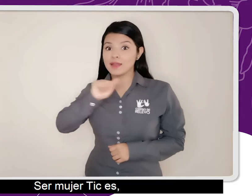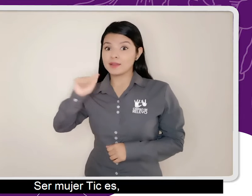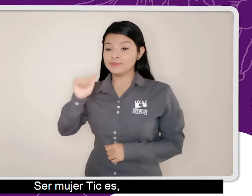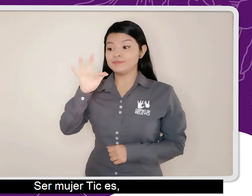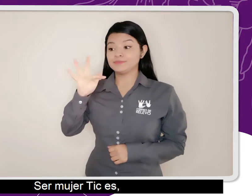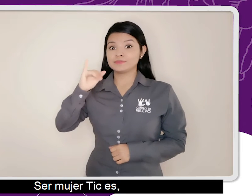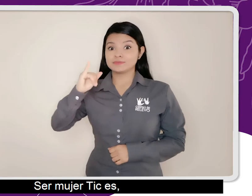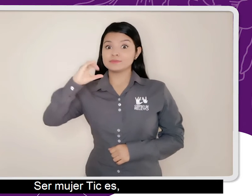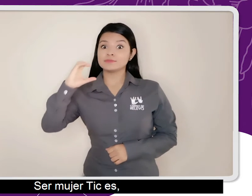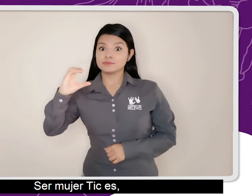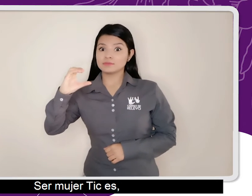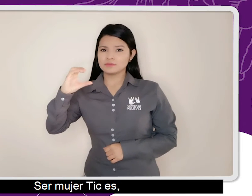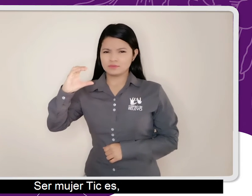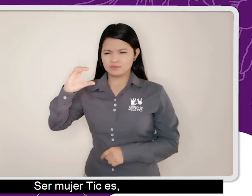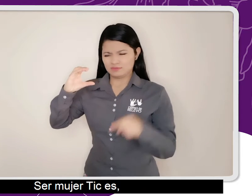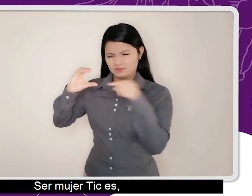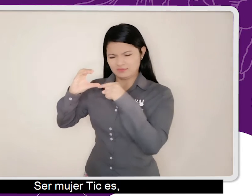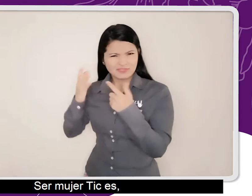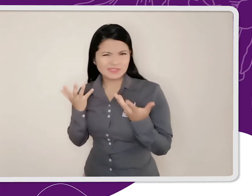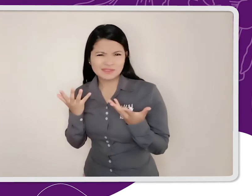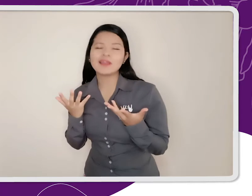Ser mujer TIC es